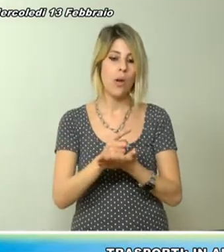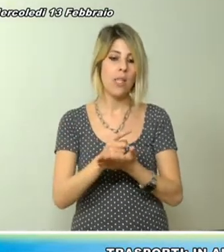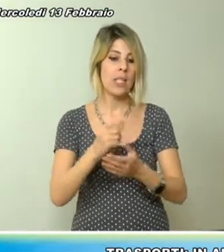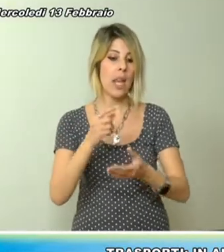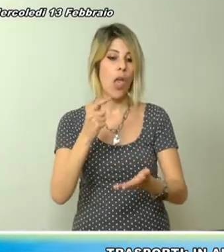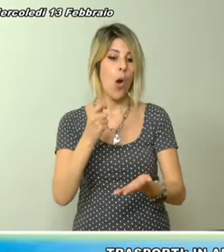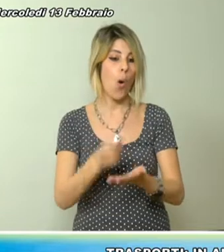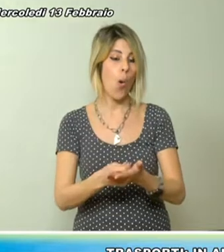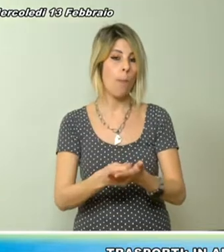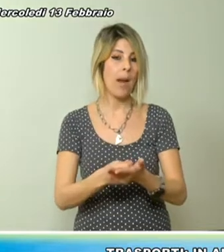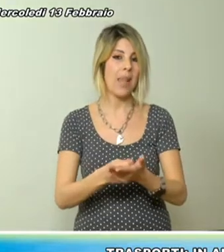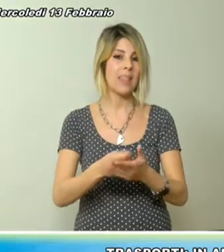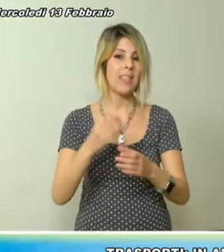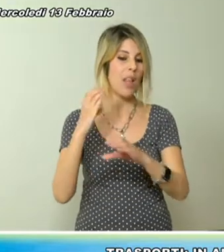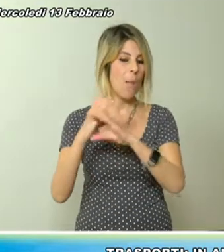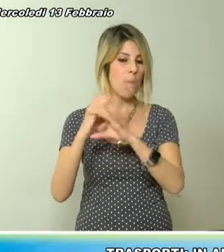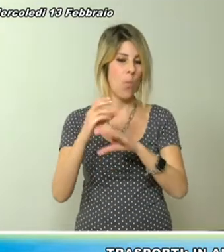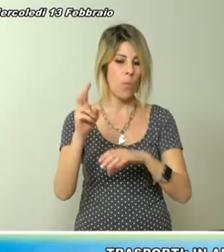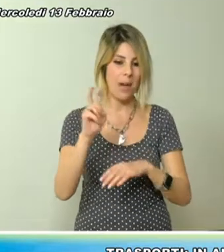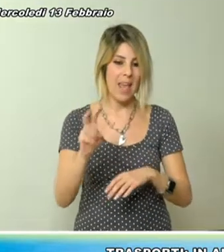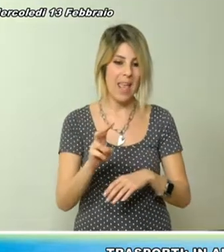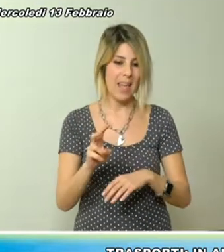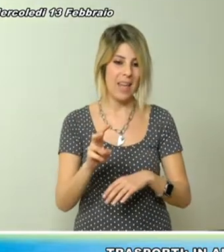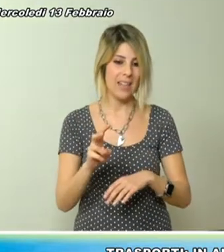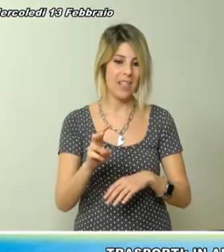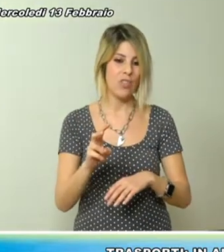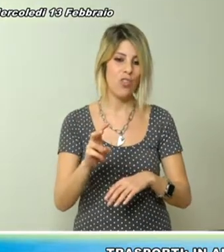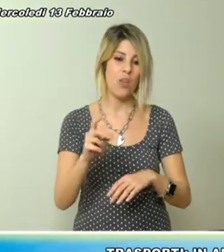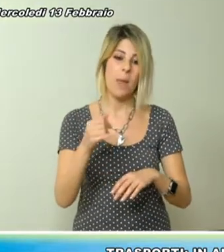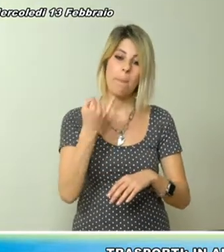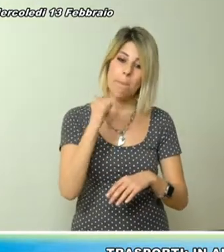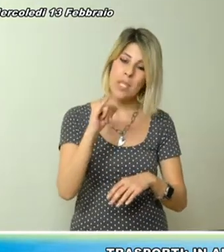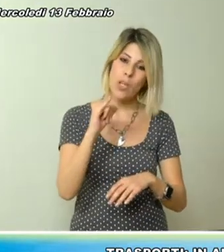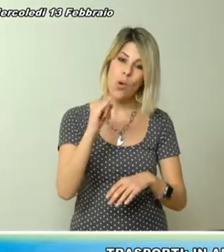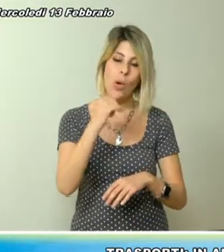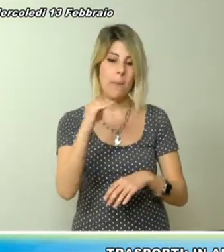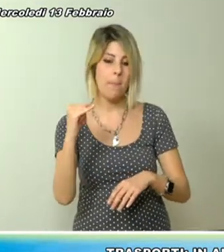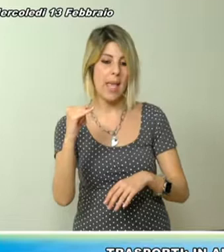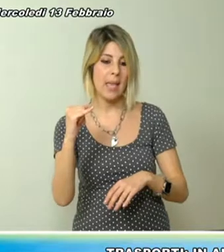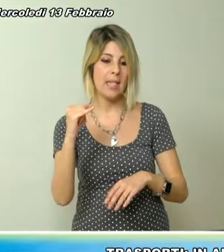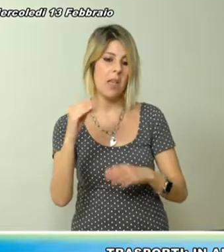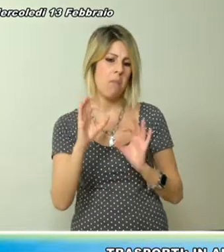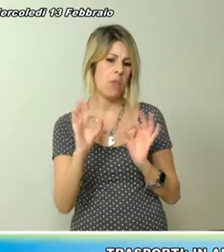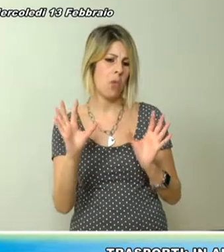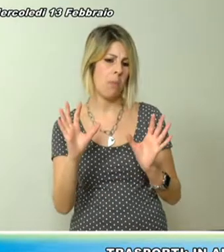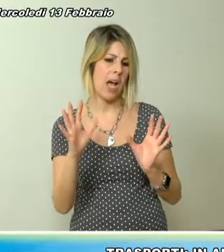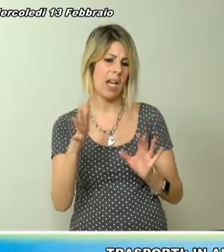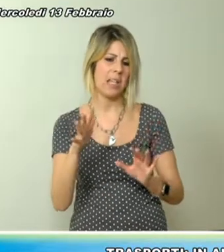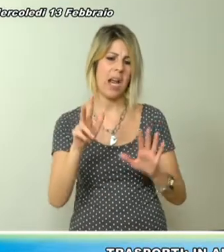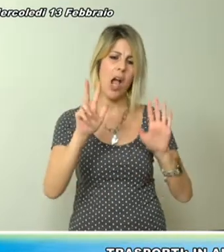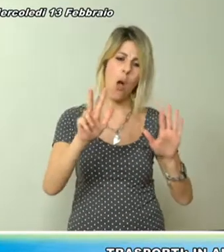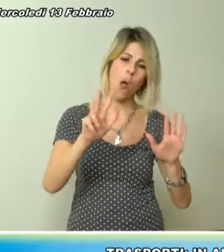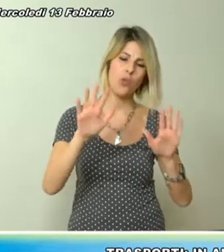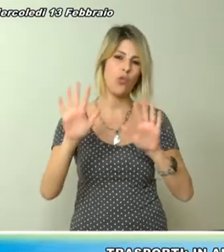Dovranno essere acquistati mezzi elettrici urbani piccoli, medi e normali tra gli 8 e i 10